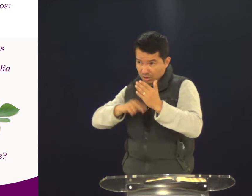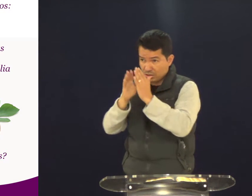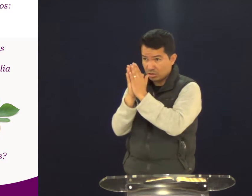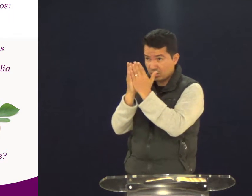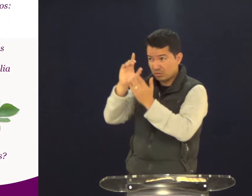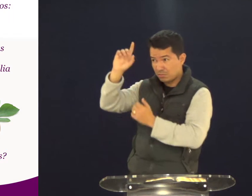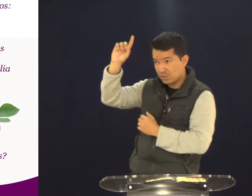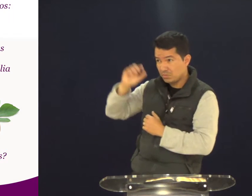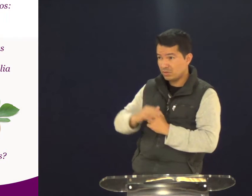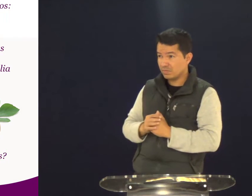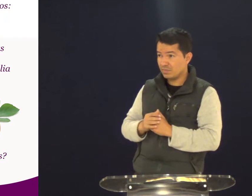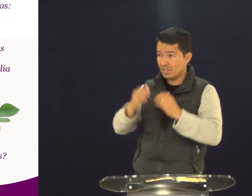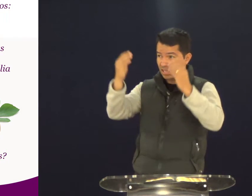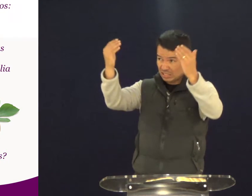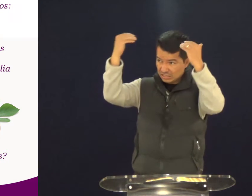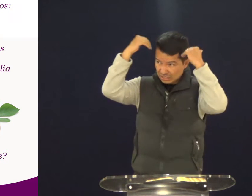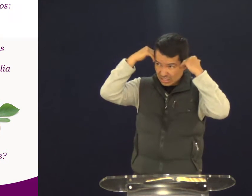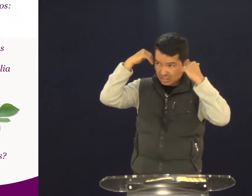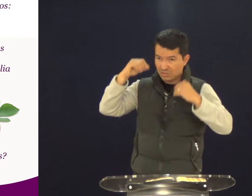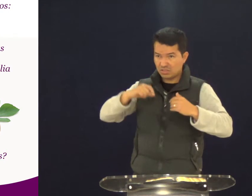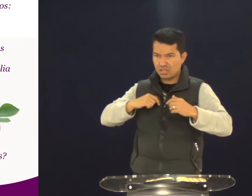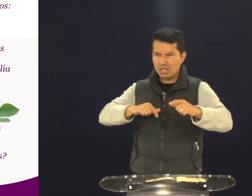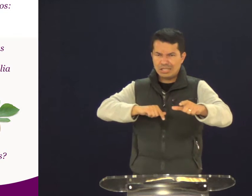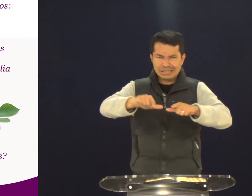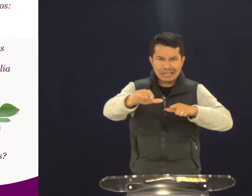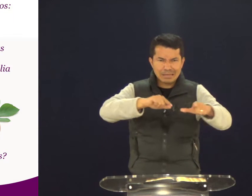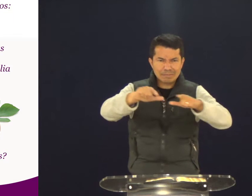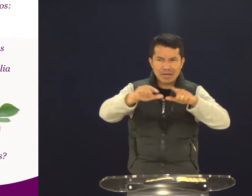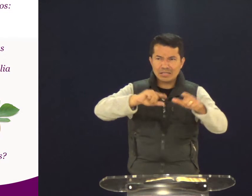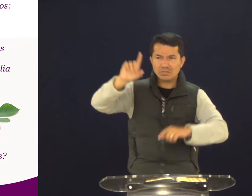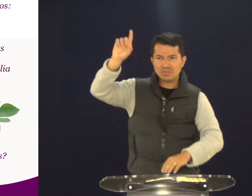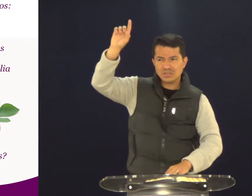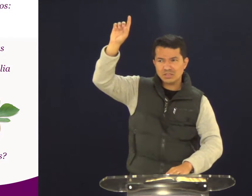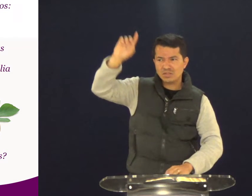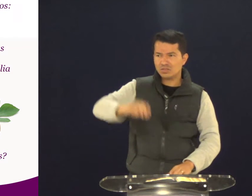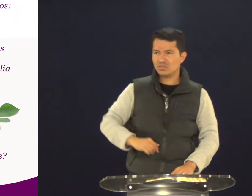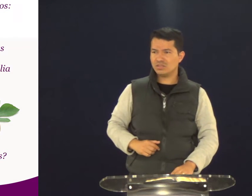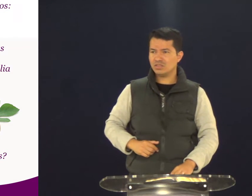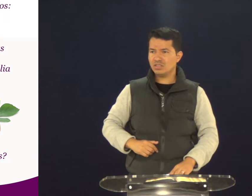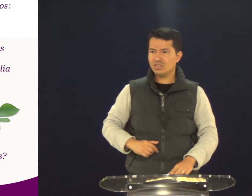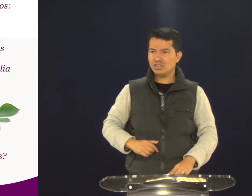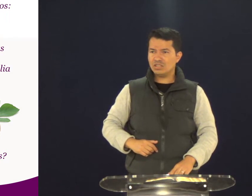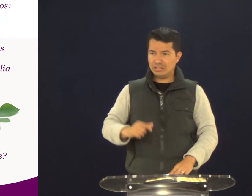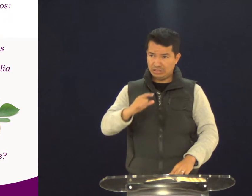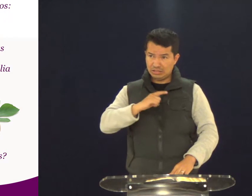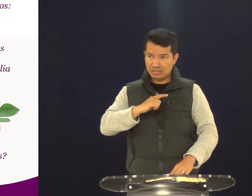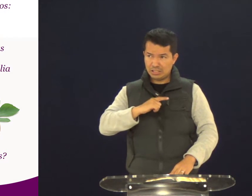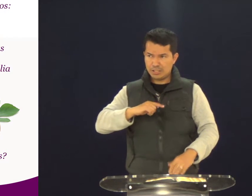Há leitura da palavra em seu interior. Há o serviço para o Senhor?